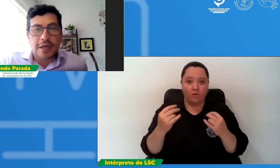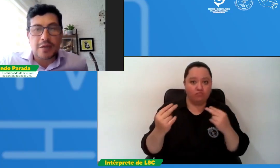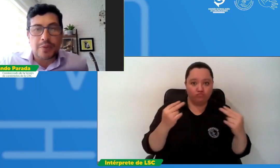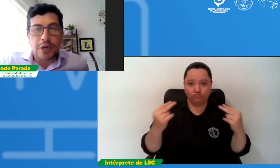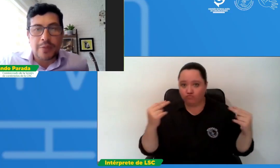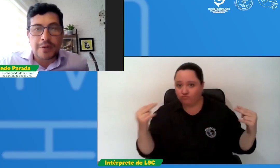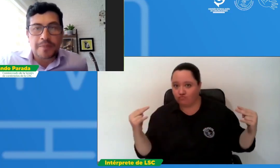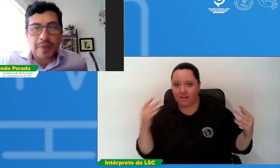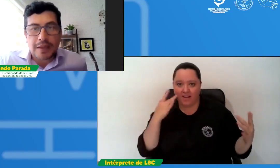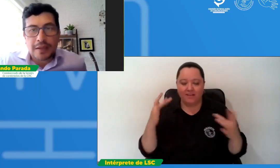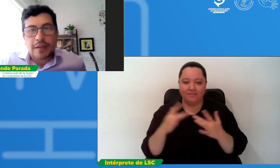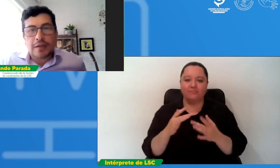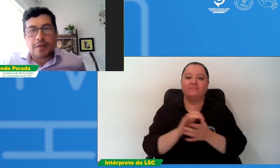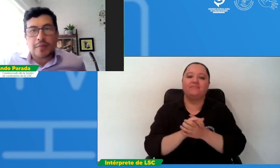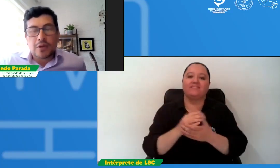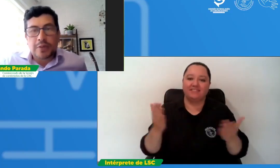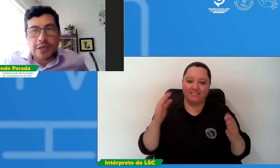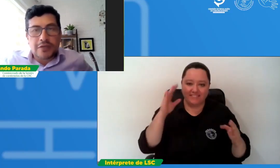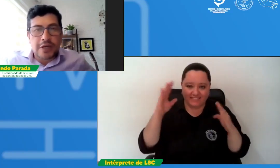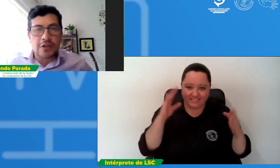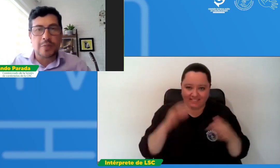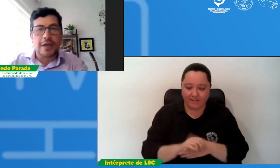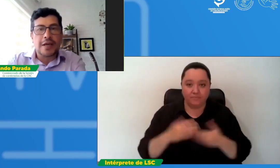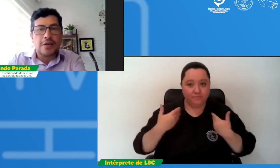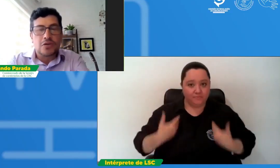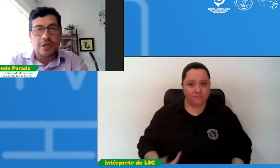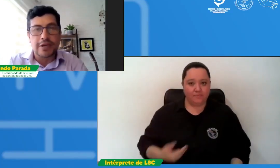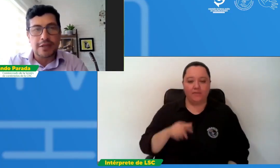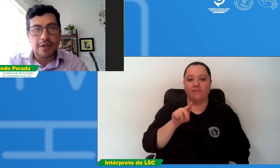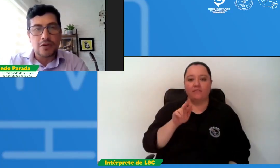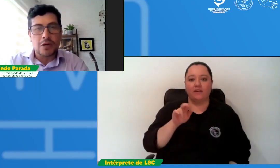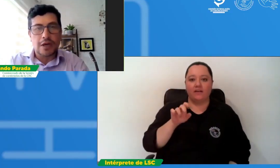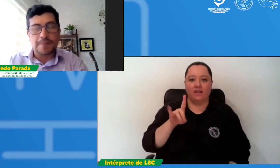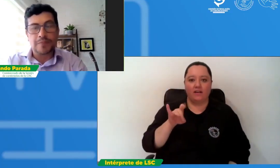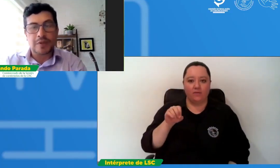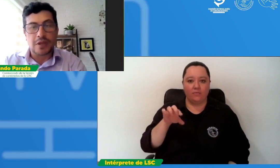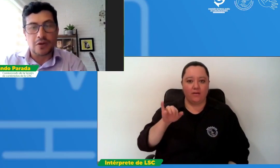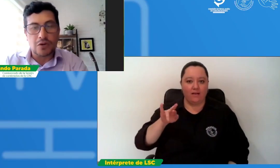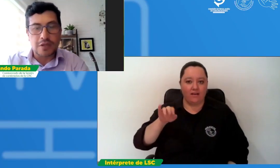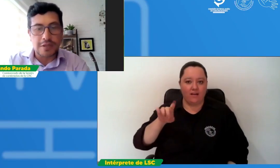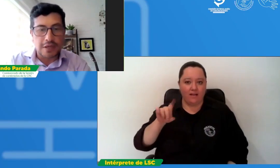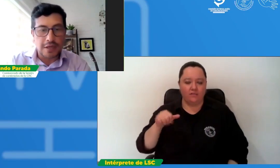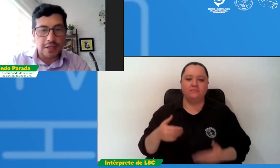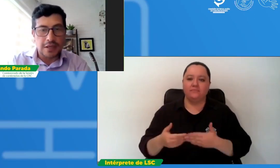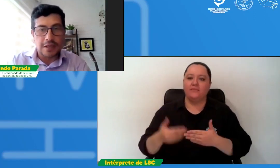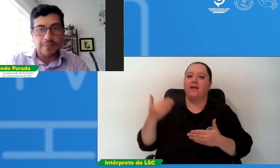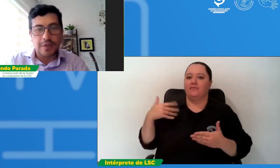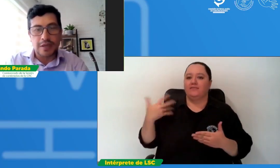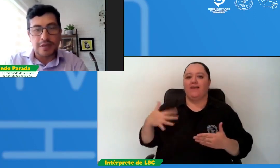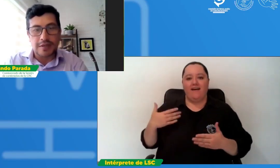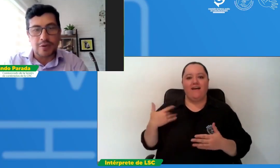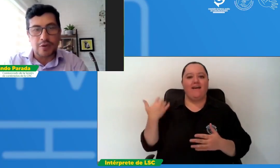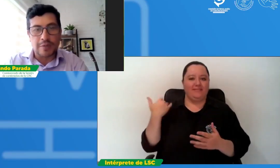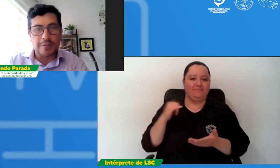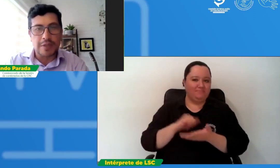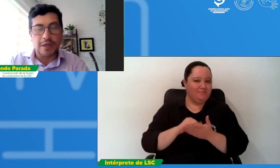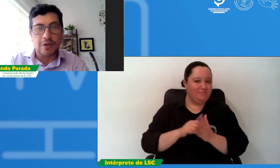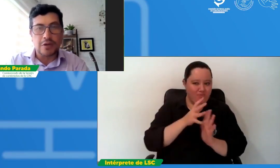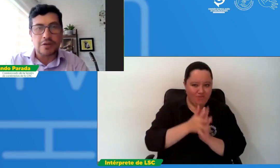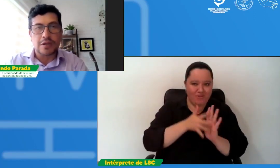en el programa. Mi nombre es Fernando Paraja, yo ya había tenido el honor de estar aquí en este programa invitado en